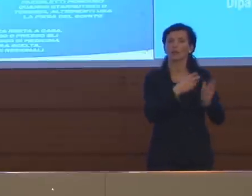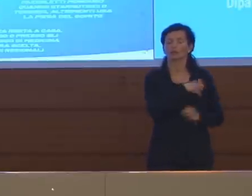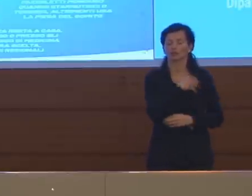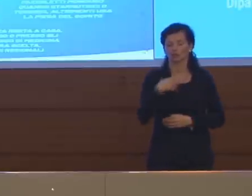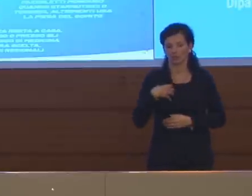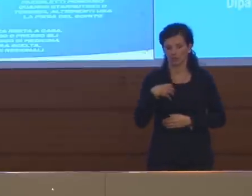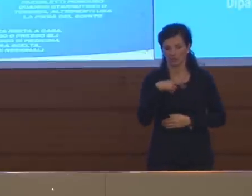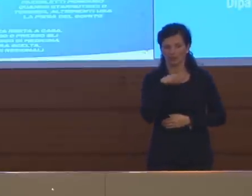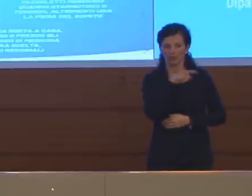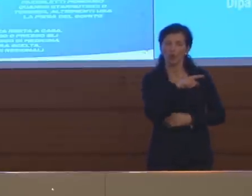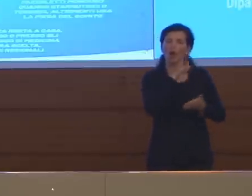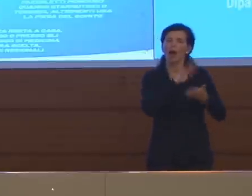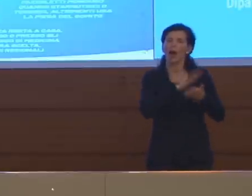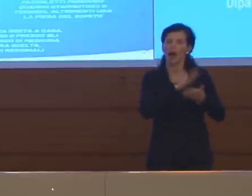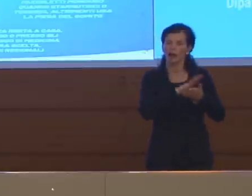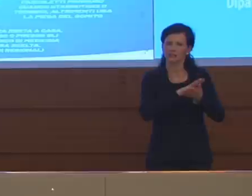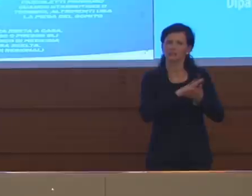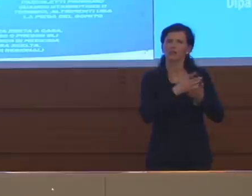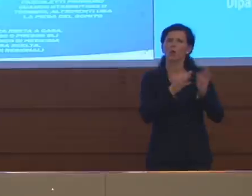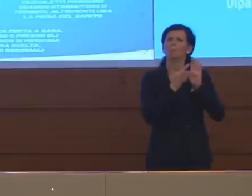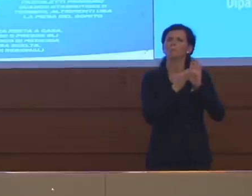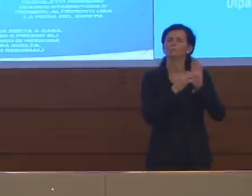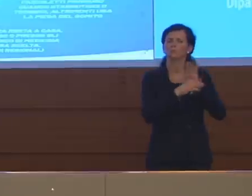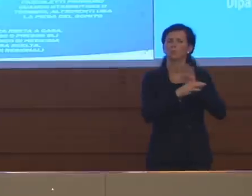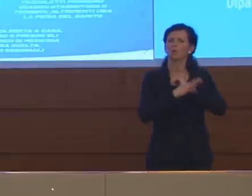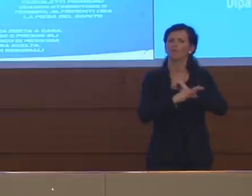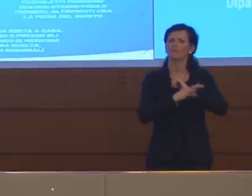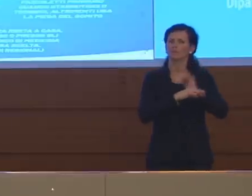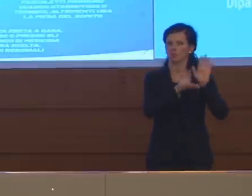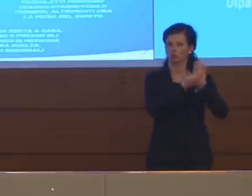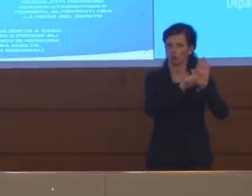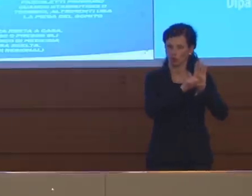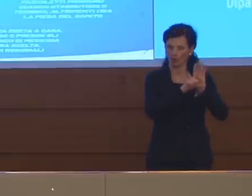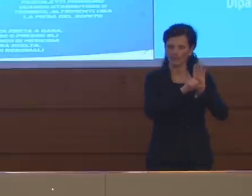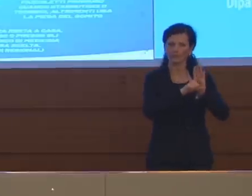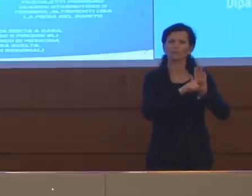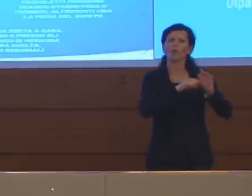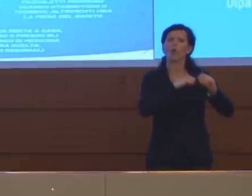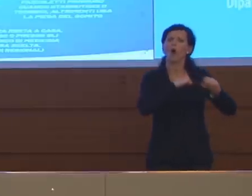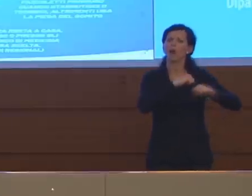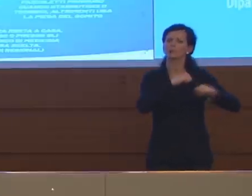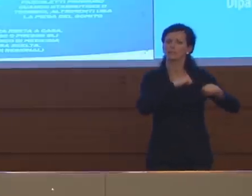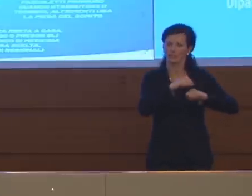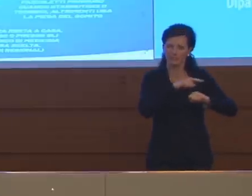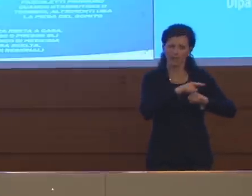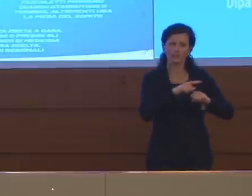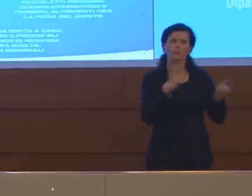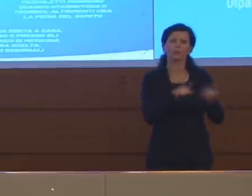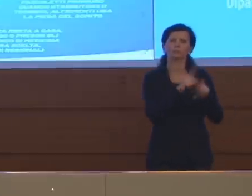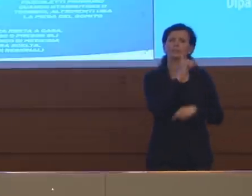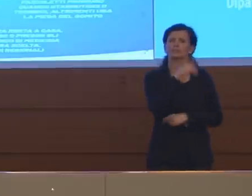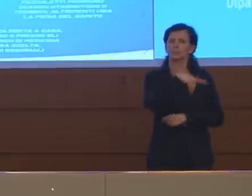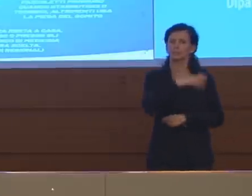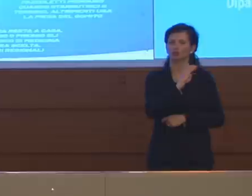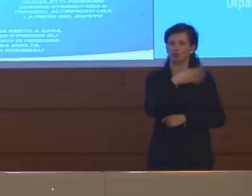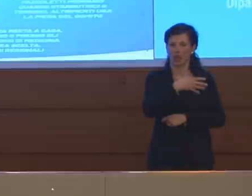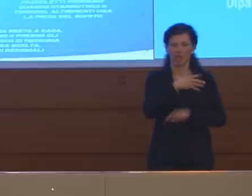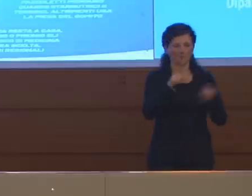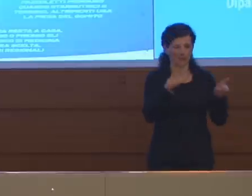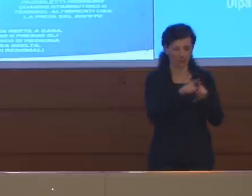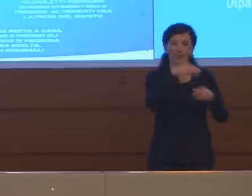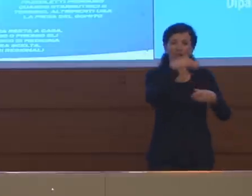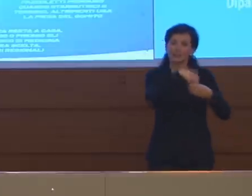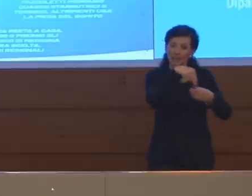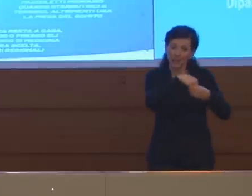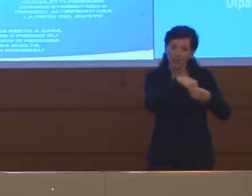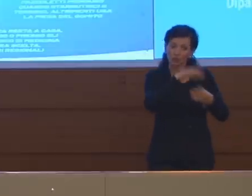presupposti di provvedimenti normativi e di provvedimenti amministrative di carattere generale, come i dpcm, che contengono,